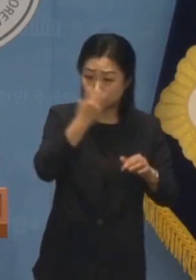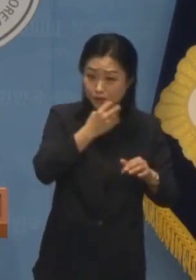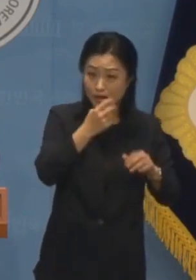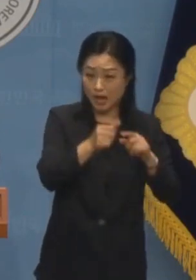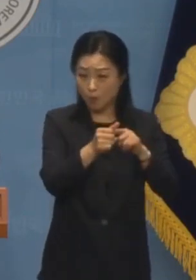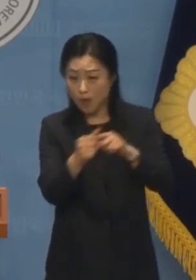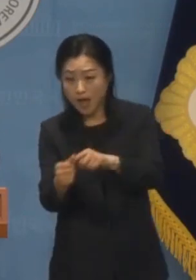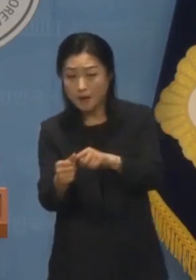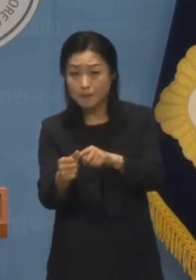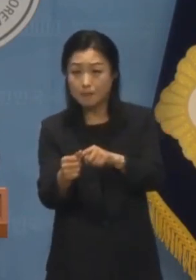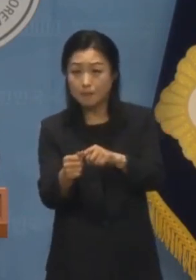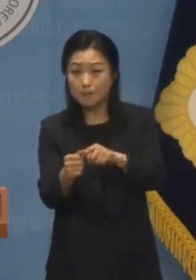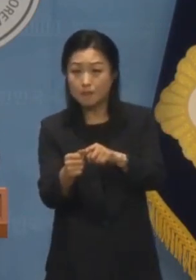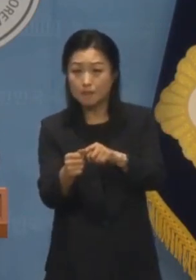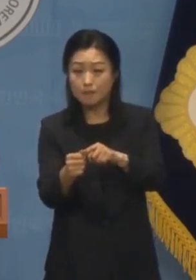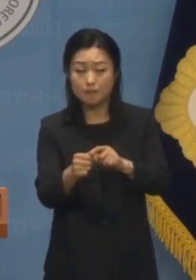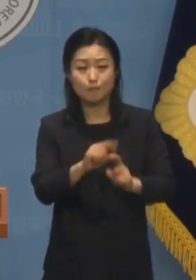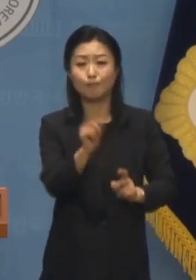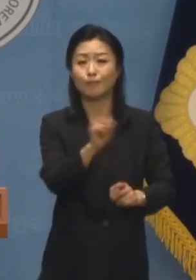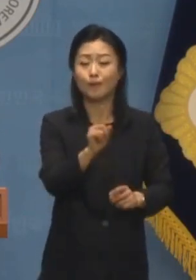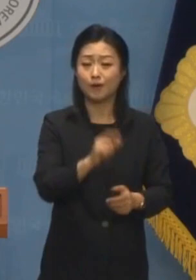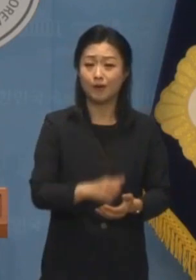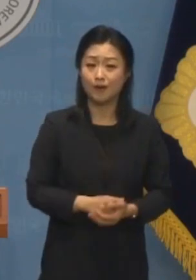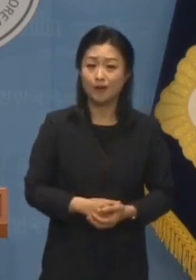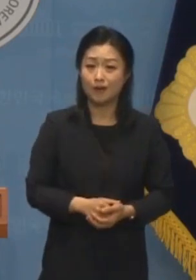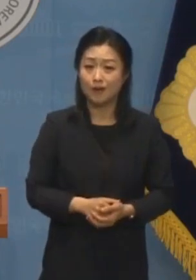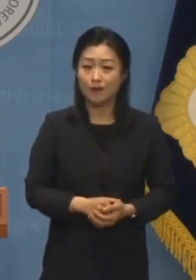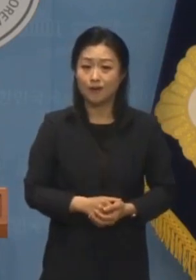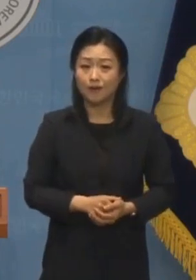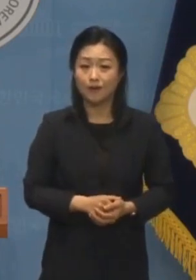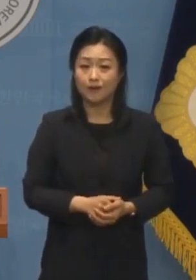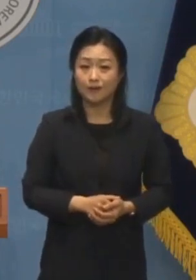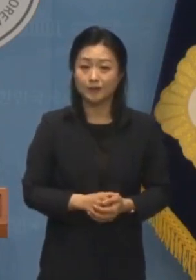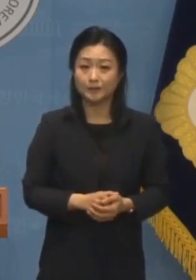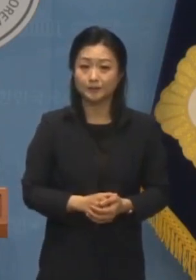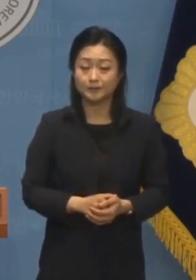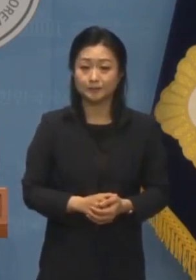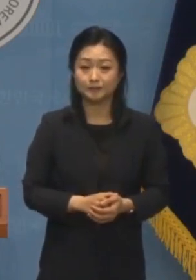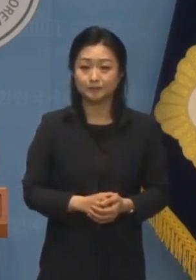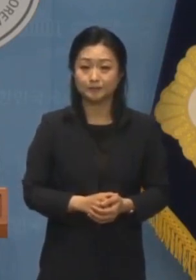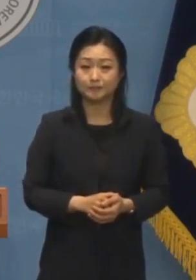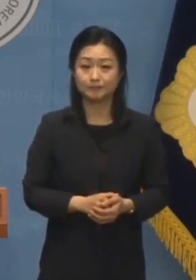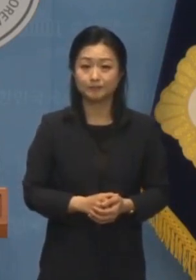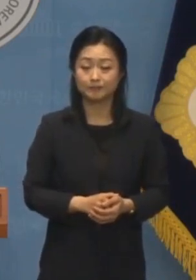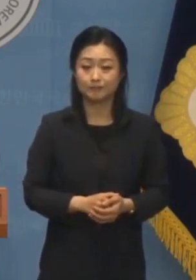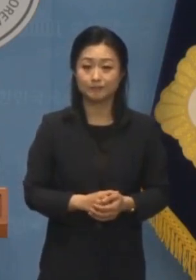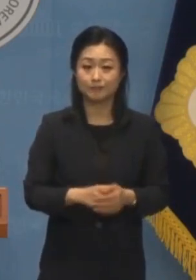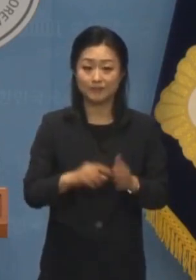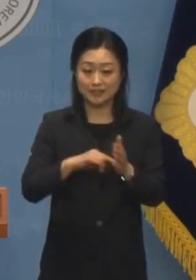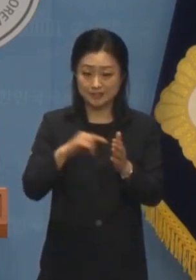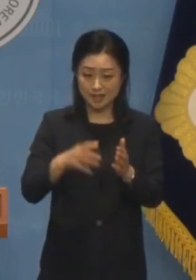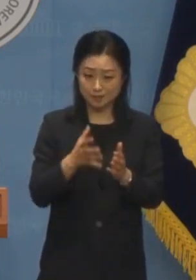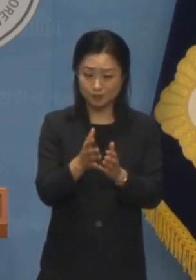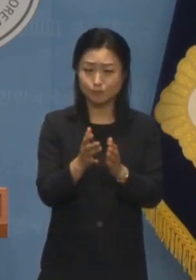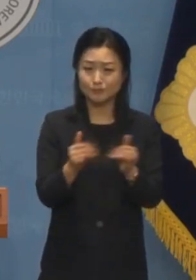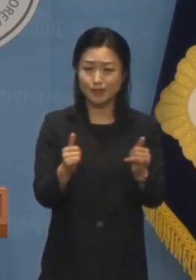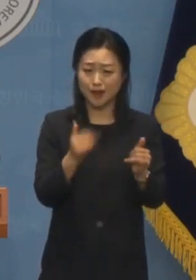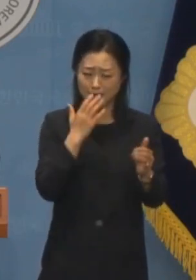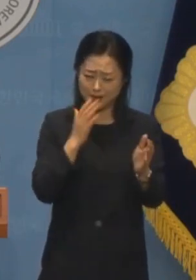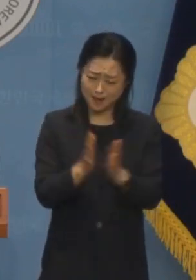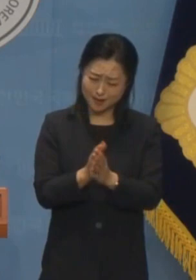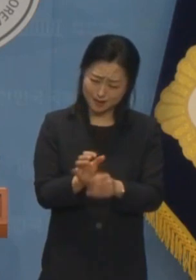외압을 행사했다는 의혹이 제기되었습니다 의혹을 제기한 사람은 세관 직원까지 유착된